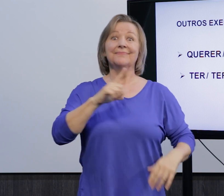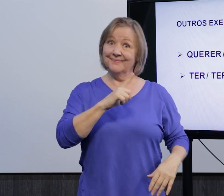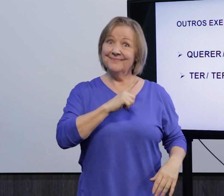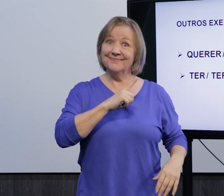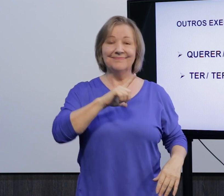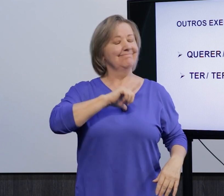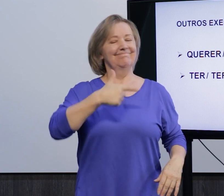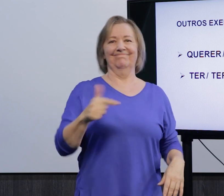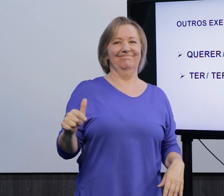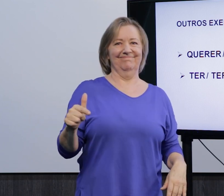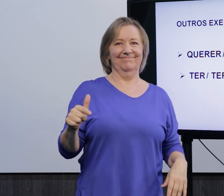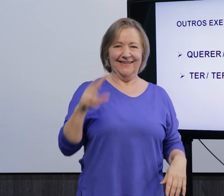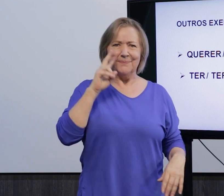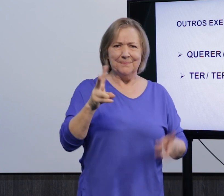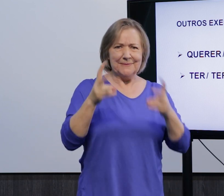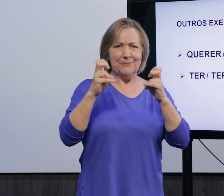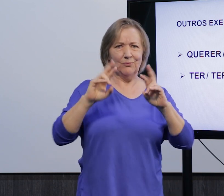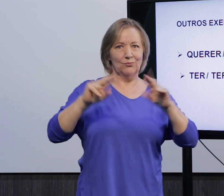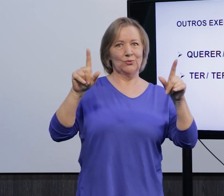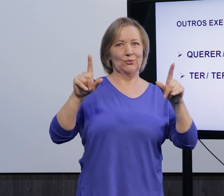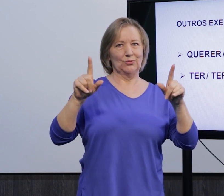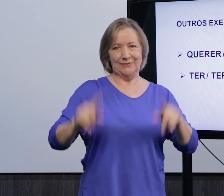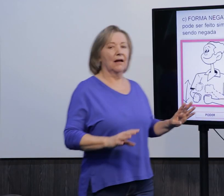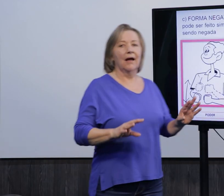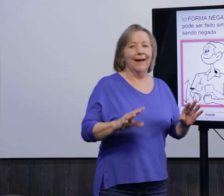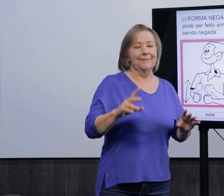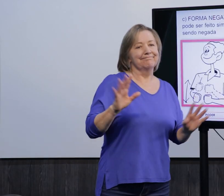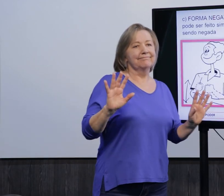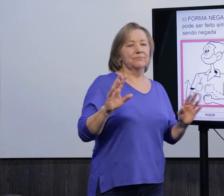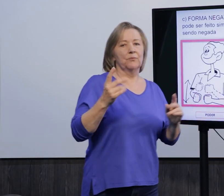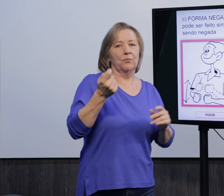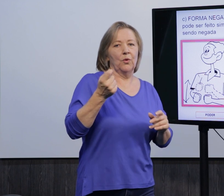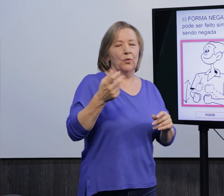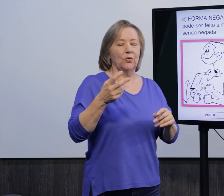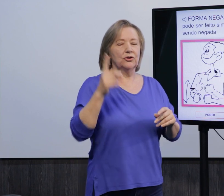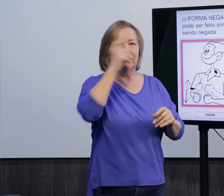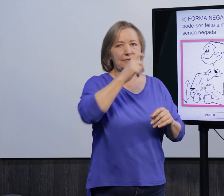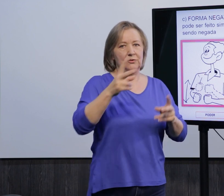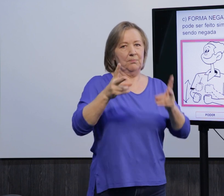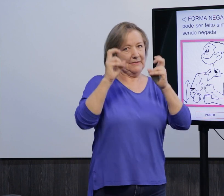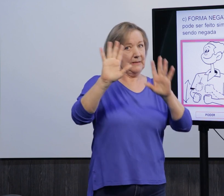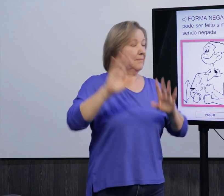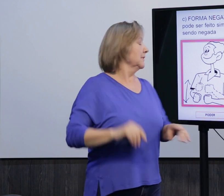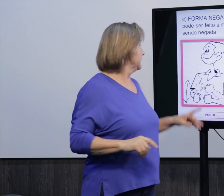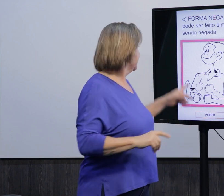Tem? Não tem. Então, perceberam a diferença por meio das expressões? É um pouco mais